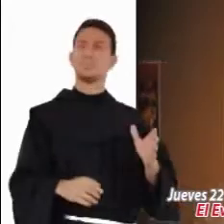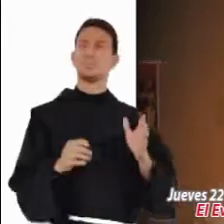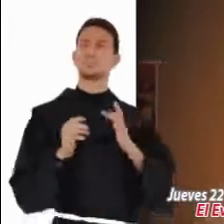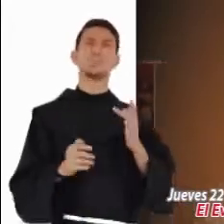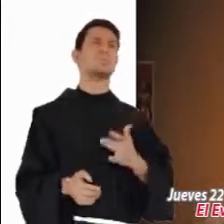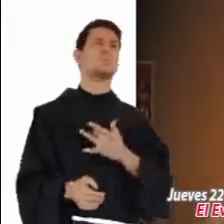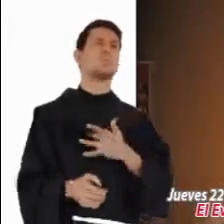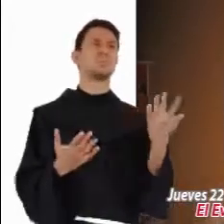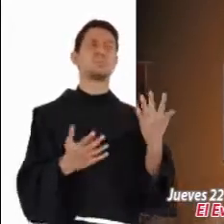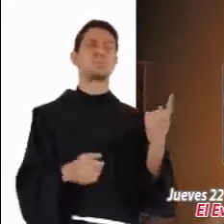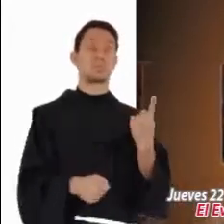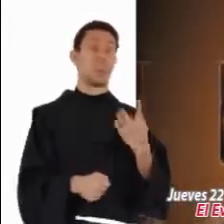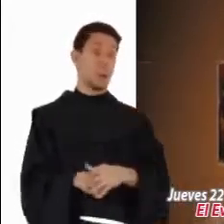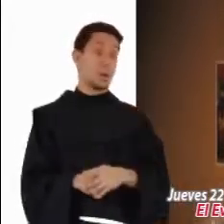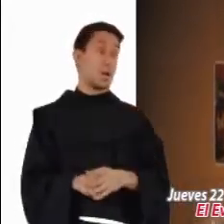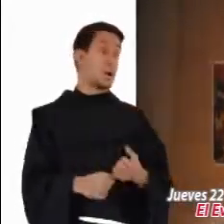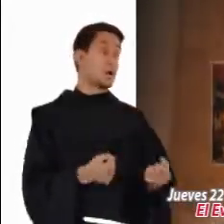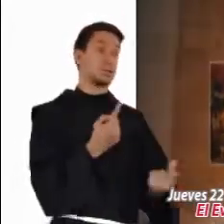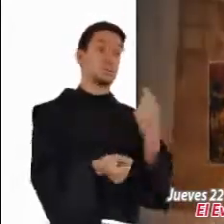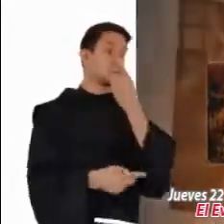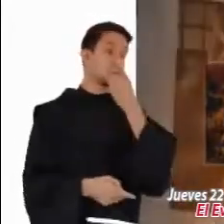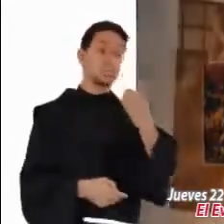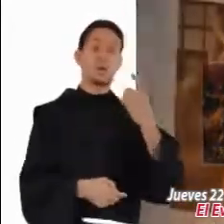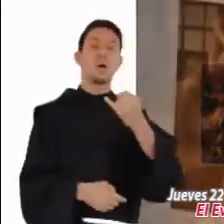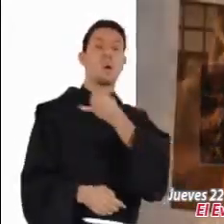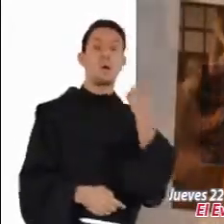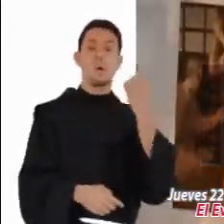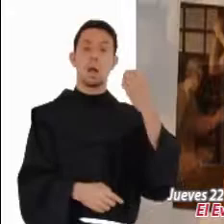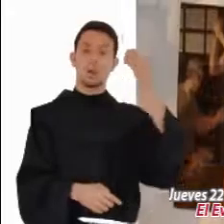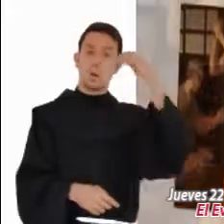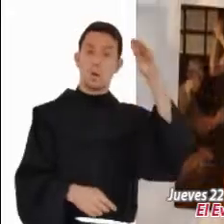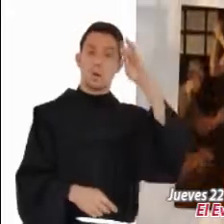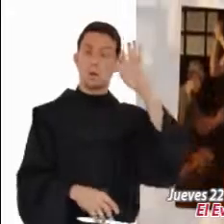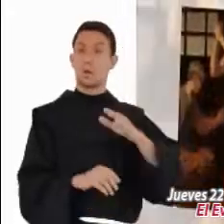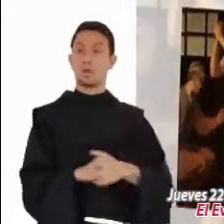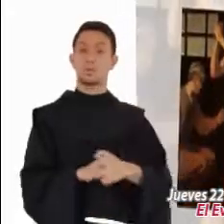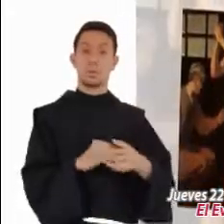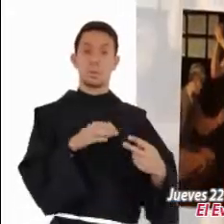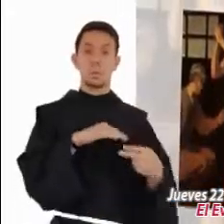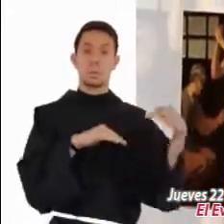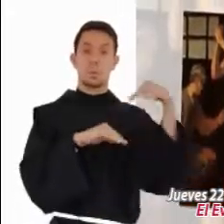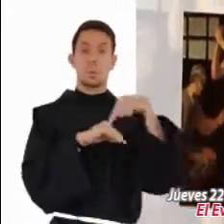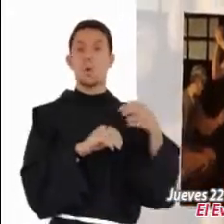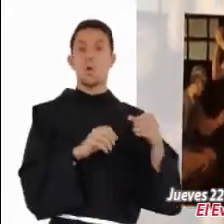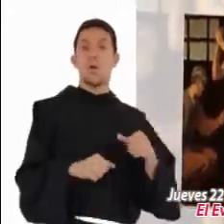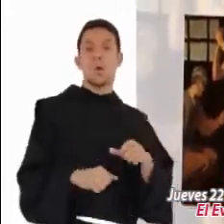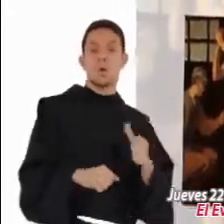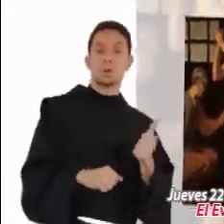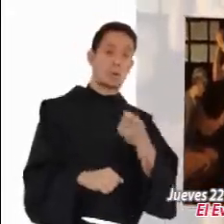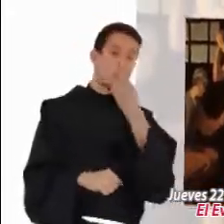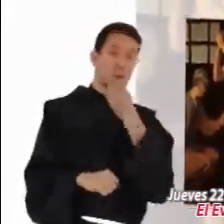que había regresado Elías, y otros que había vuelto a la vida uno de los antiguos profetas.